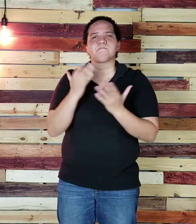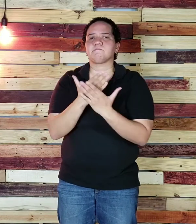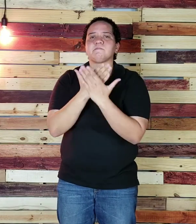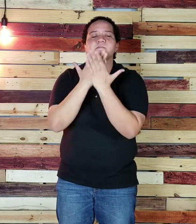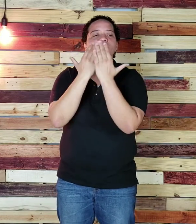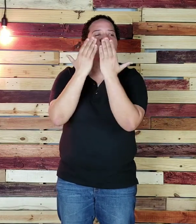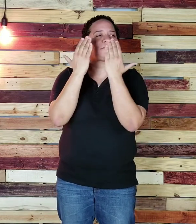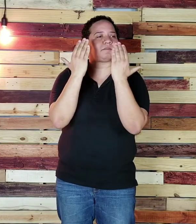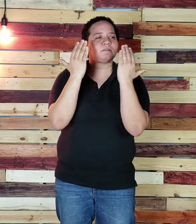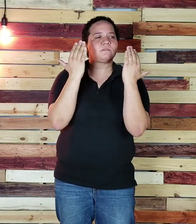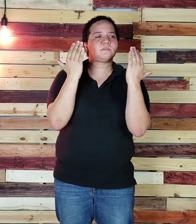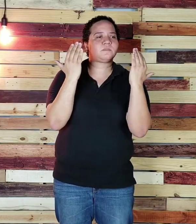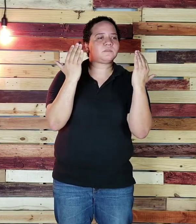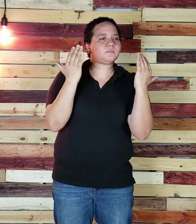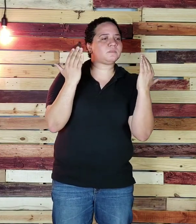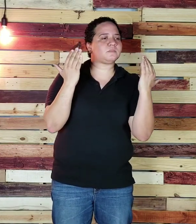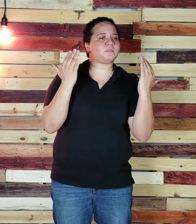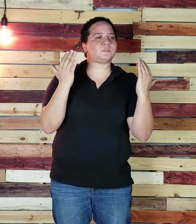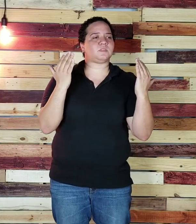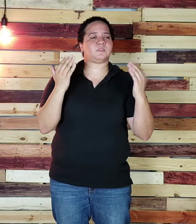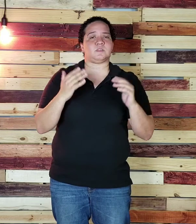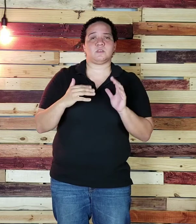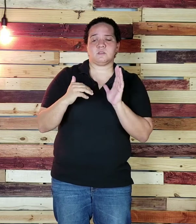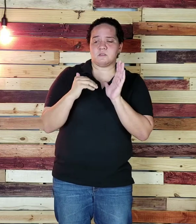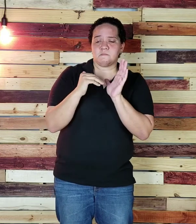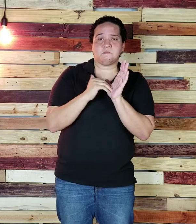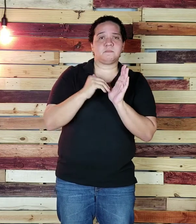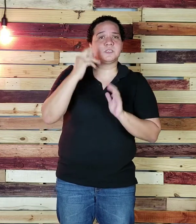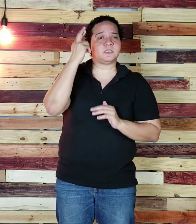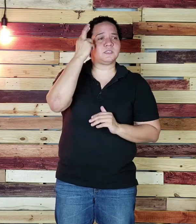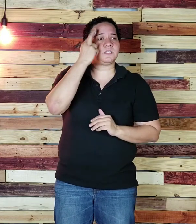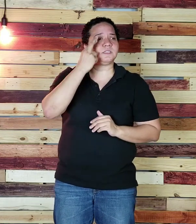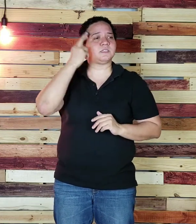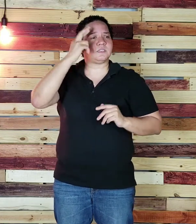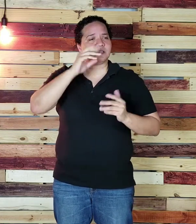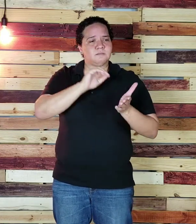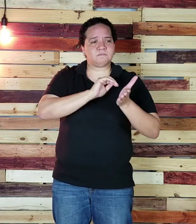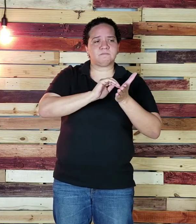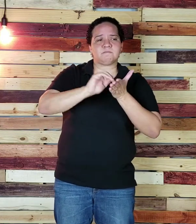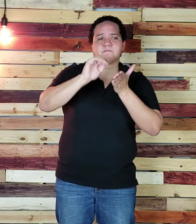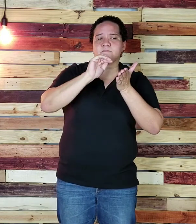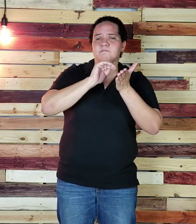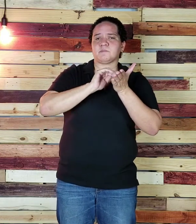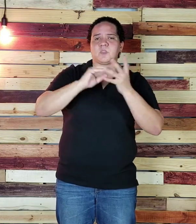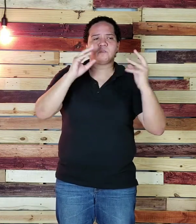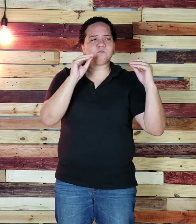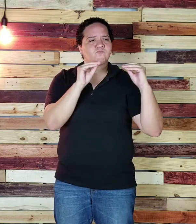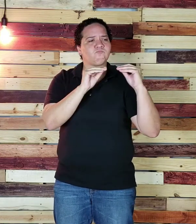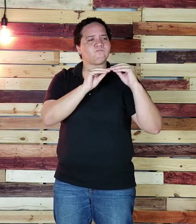pasado Un beso puede más que mil